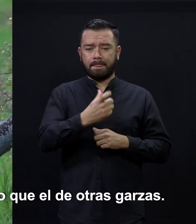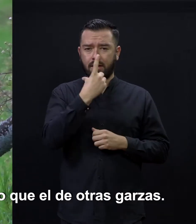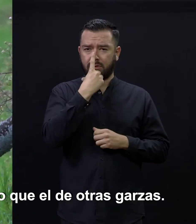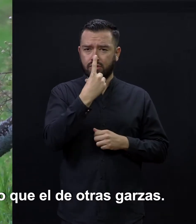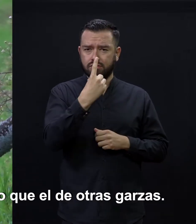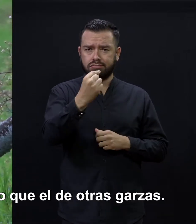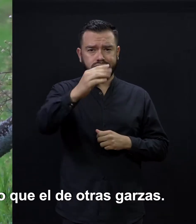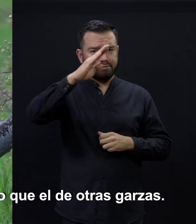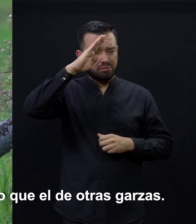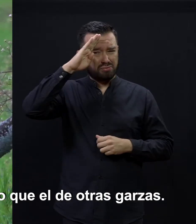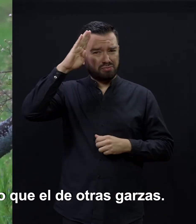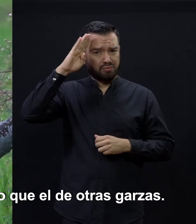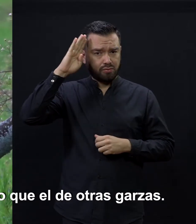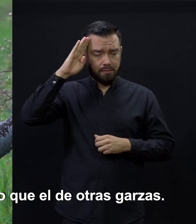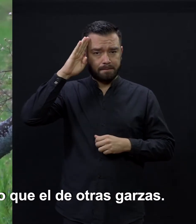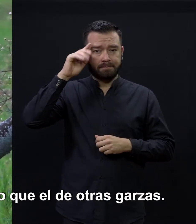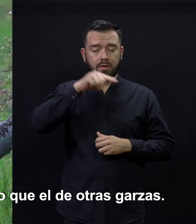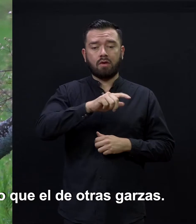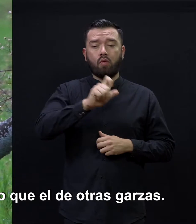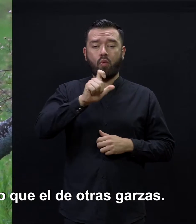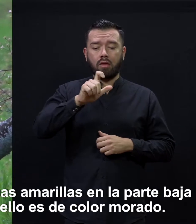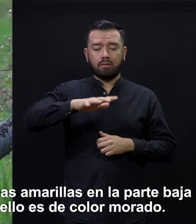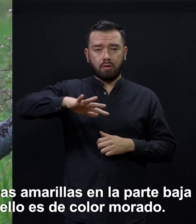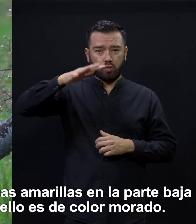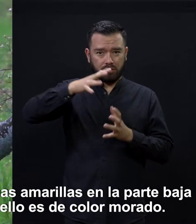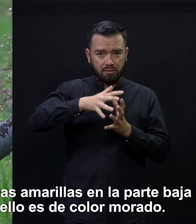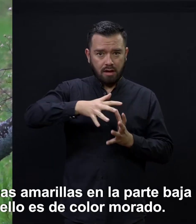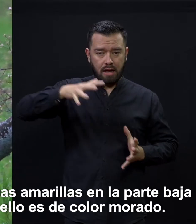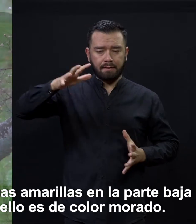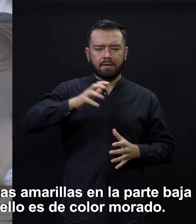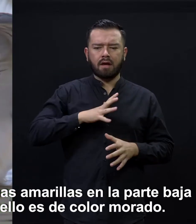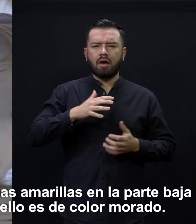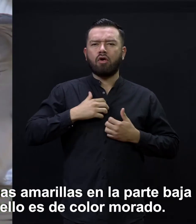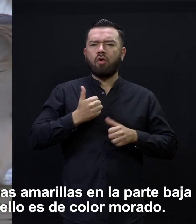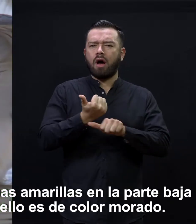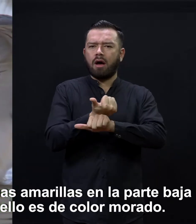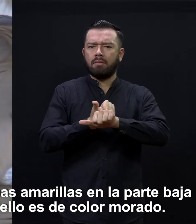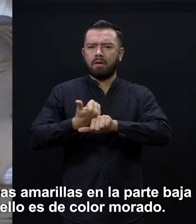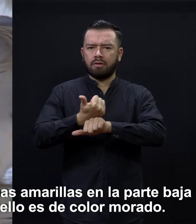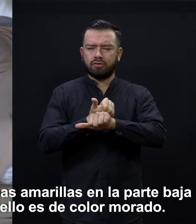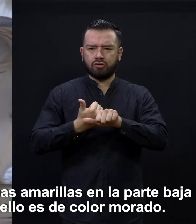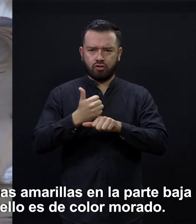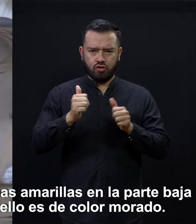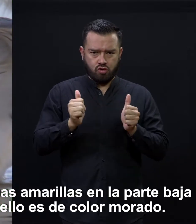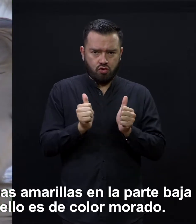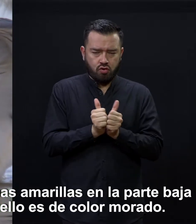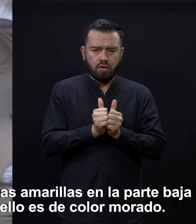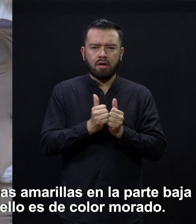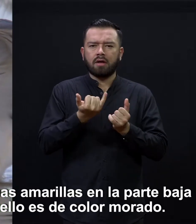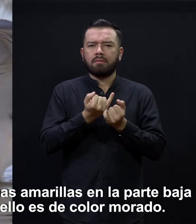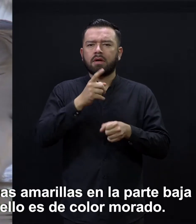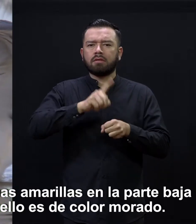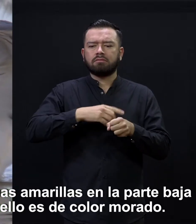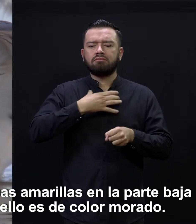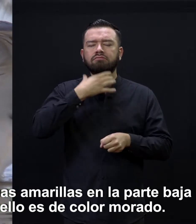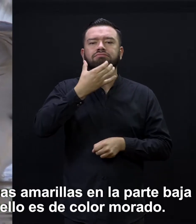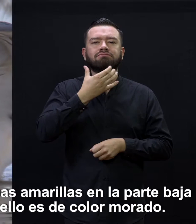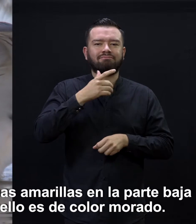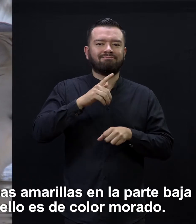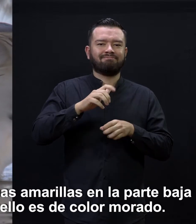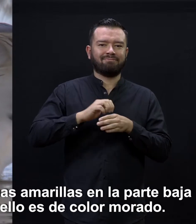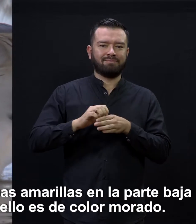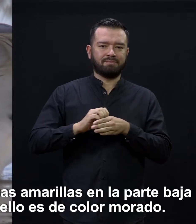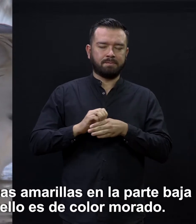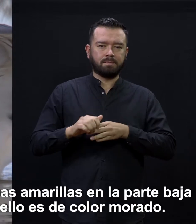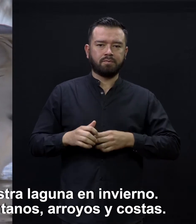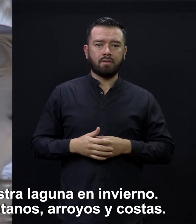Su pico es más largo que el de otras garzas. Los adultos tienen plumas amarillas en la parte baja de la espalda y el cuello